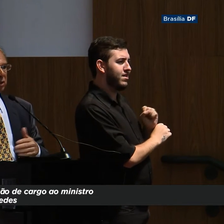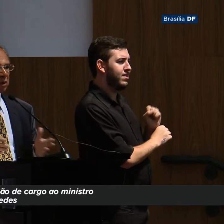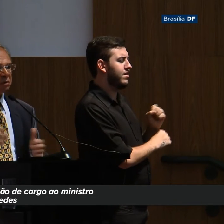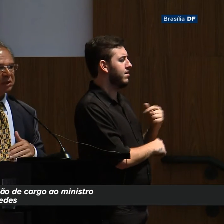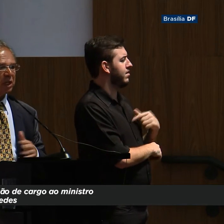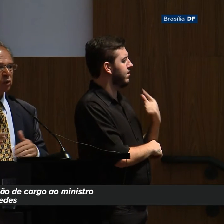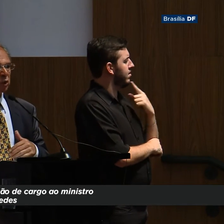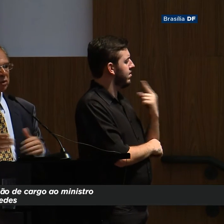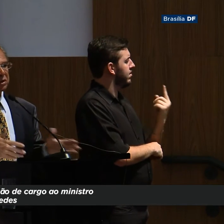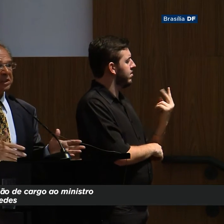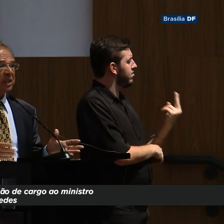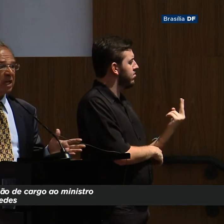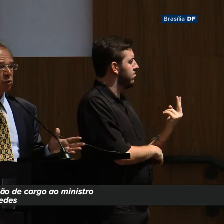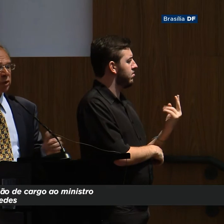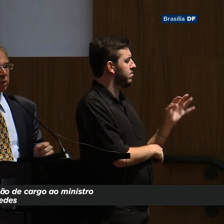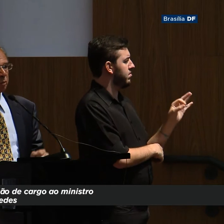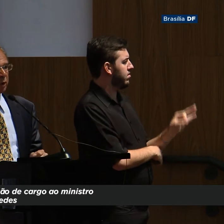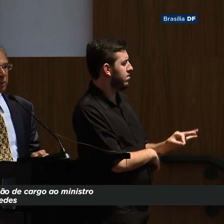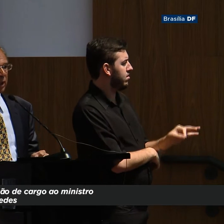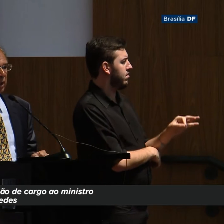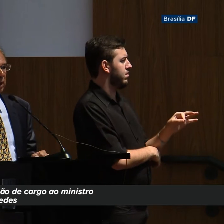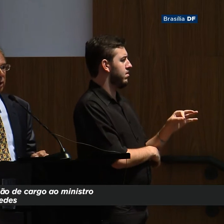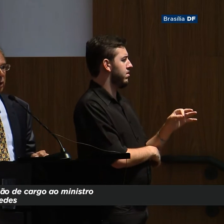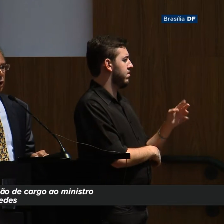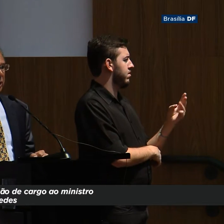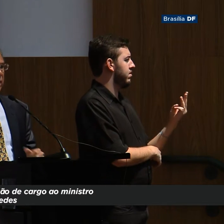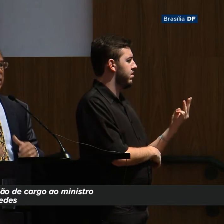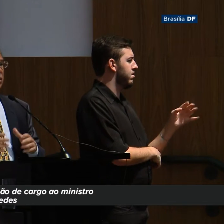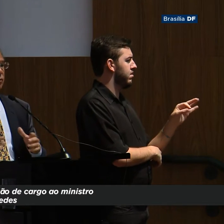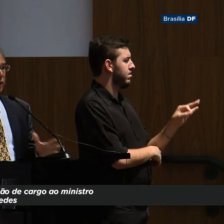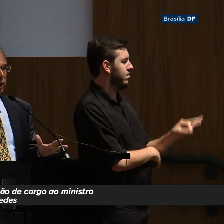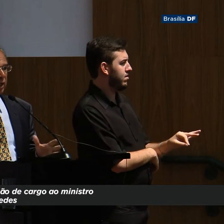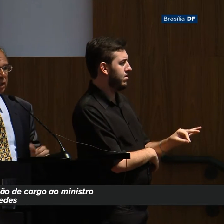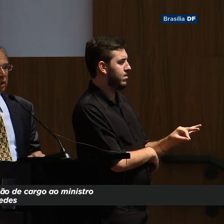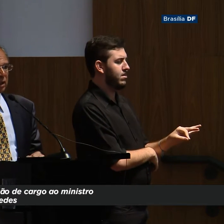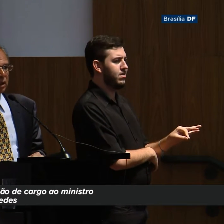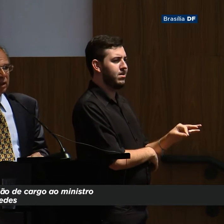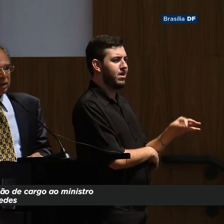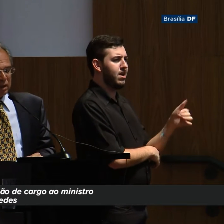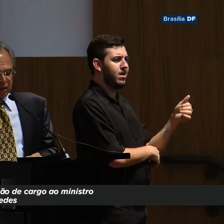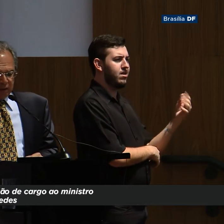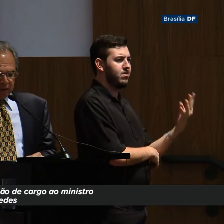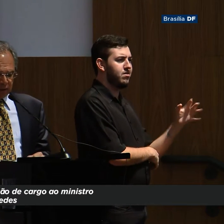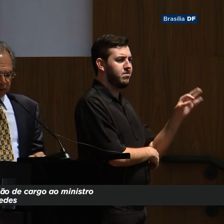13%, às vezes 14%, às vezes 10% do PIB. Uma economia fechada.